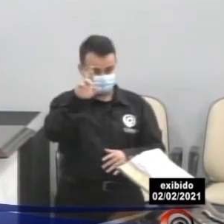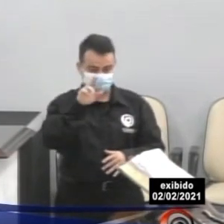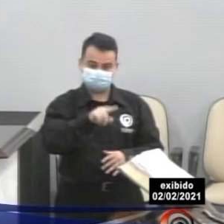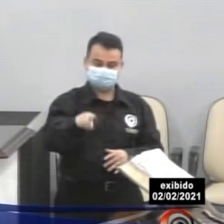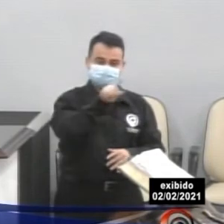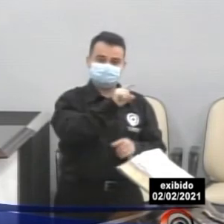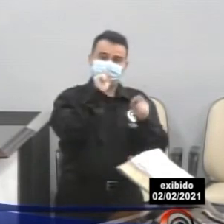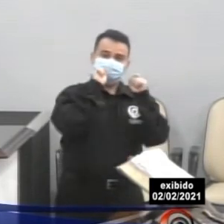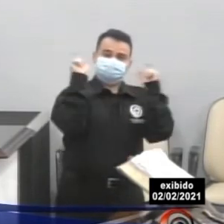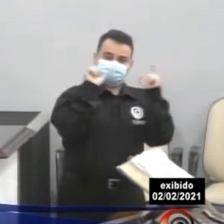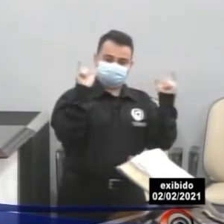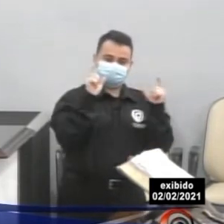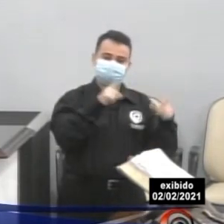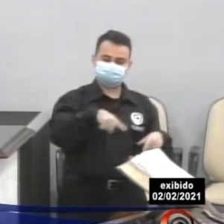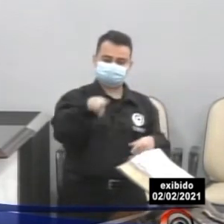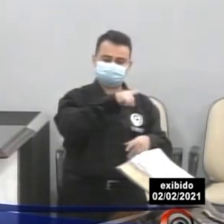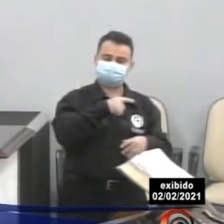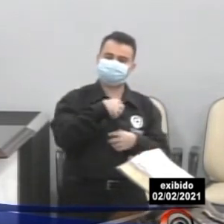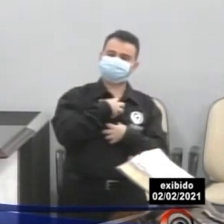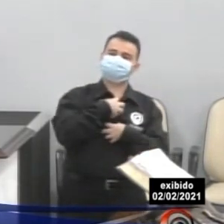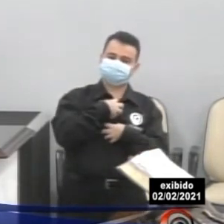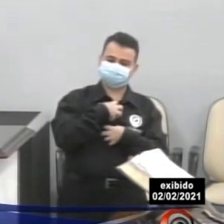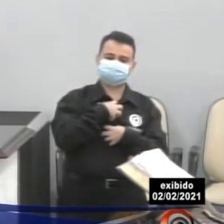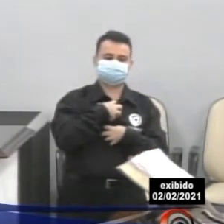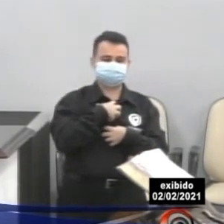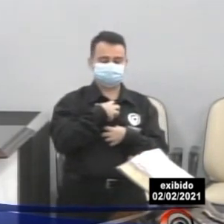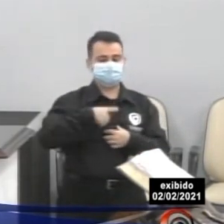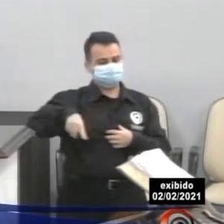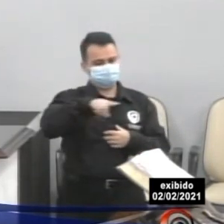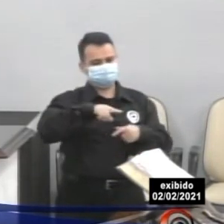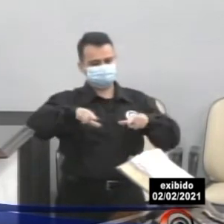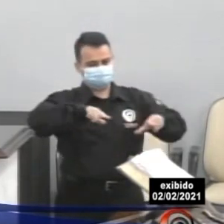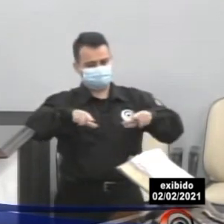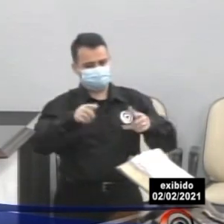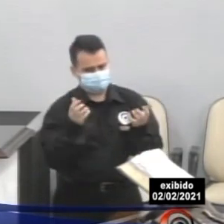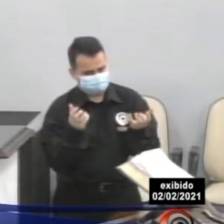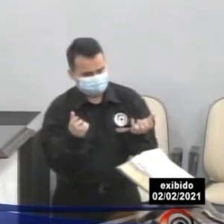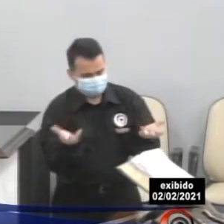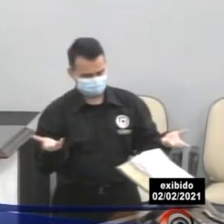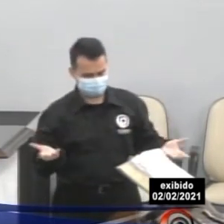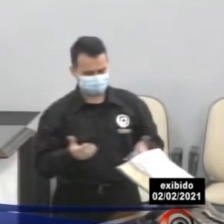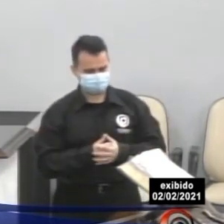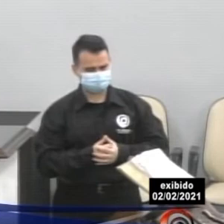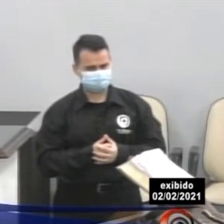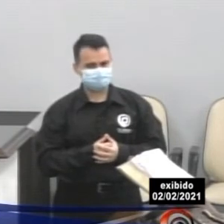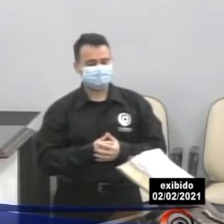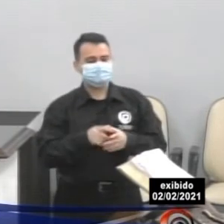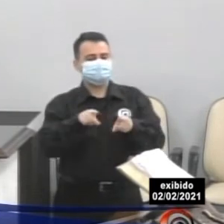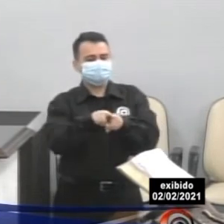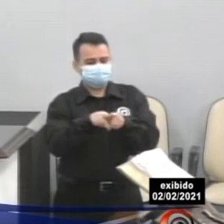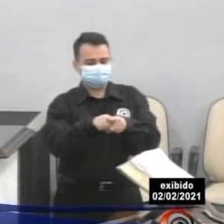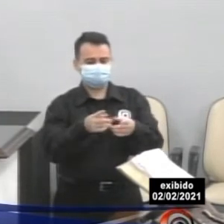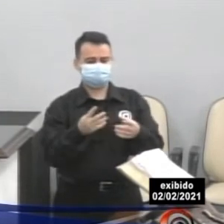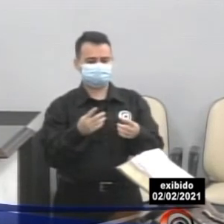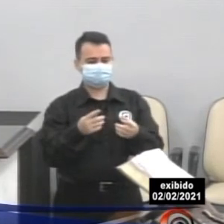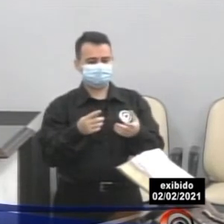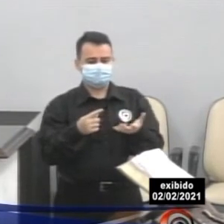senhores para que a gente pudesse ter condições de trabalhar, para que a gente pudesse ter condições de